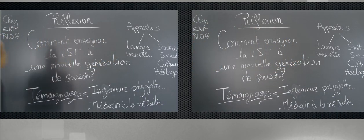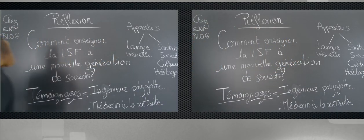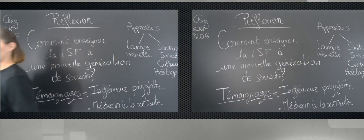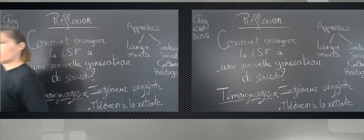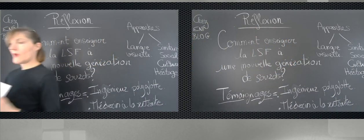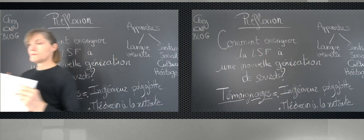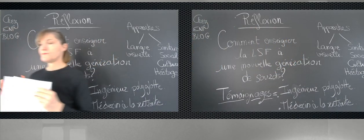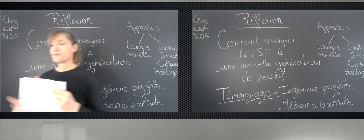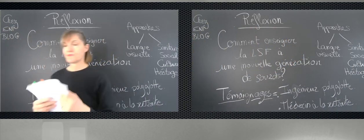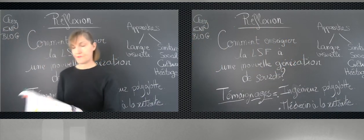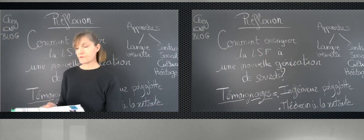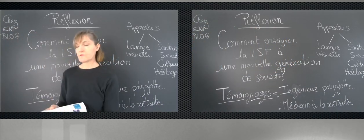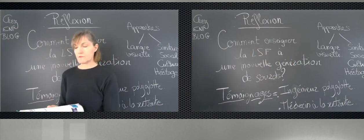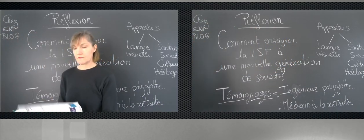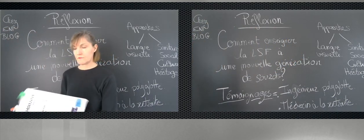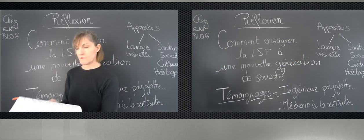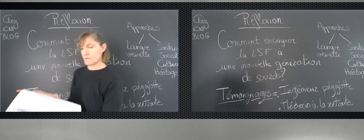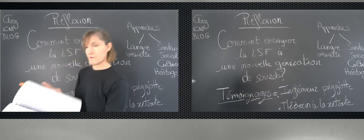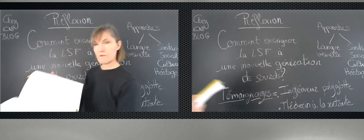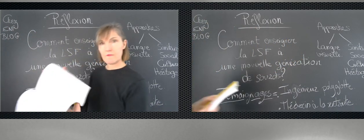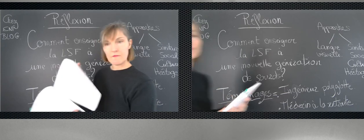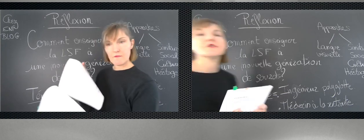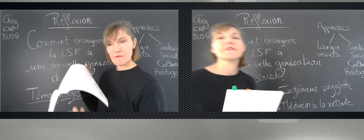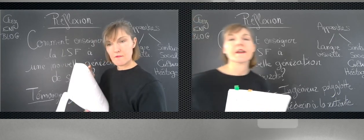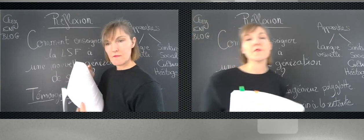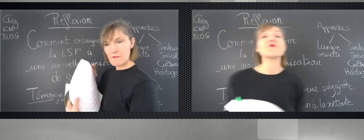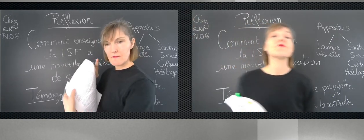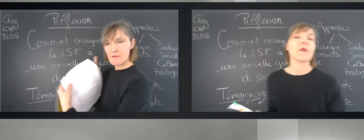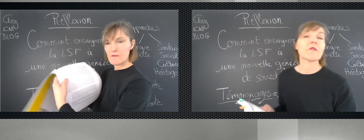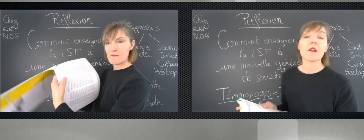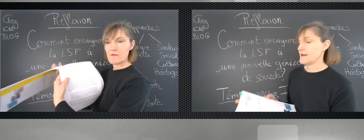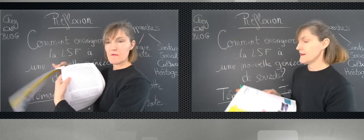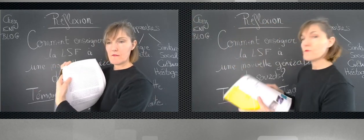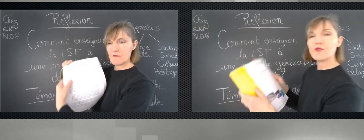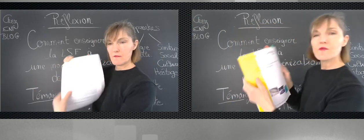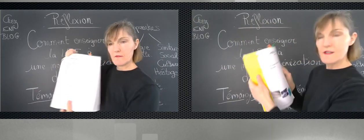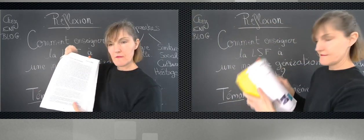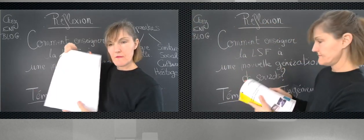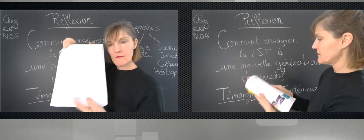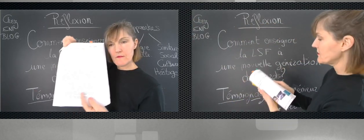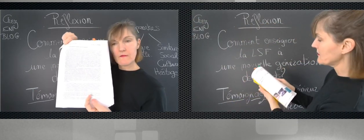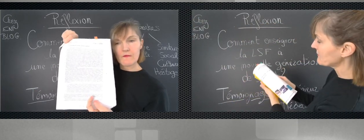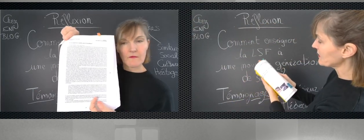Prenons ça. On va prendre un cours de littérature. Voilà. Prenons ça. Voilà.